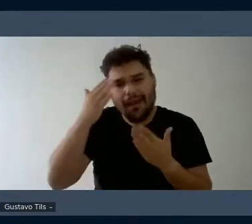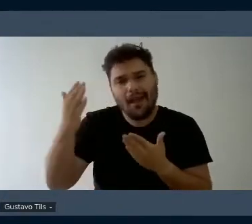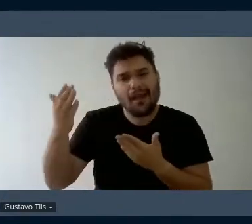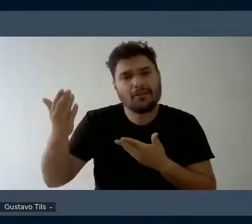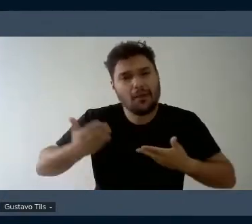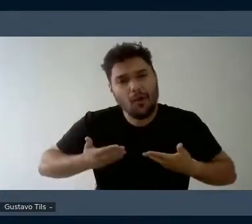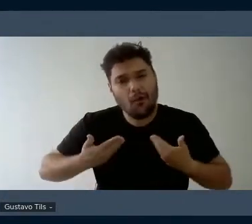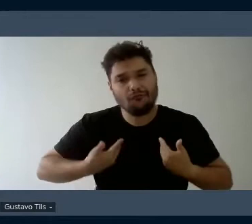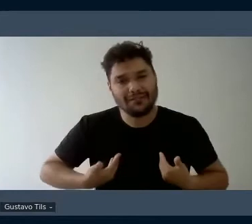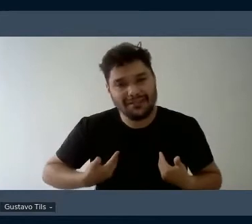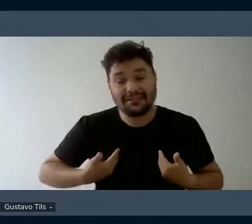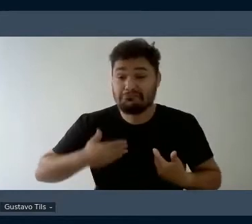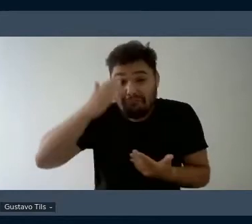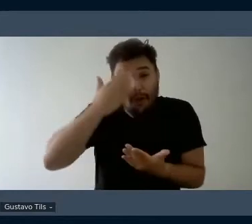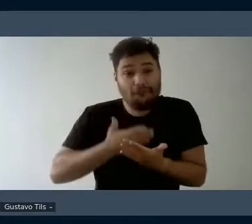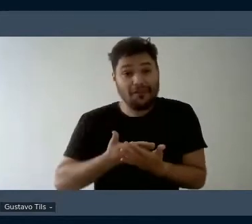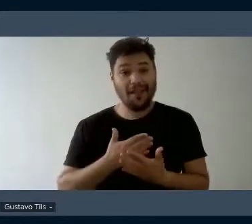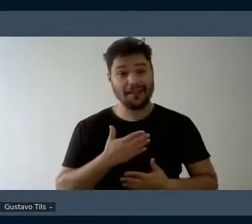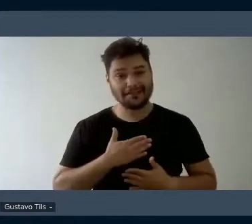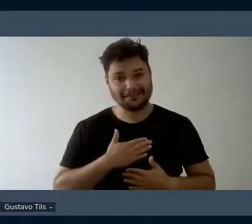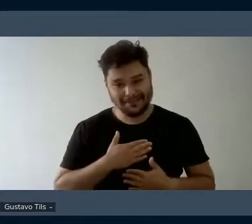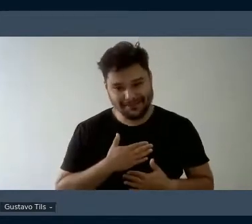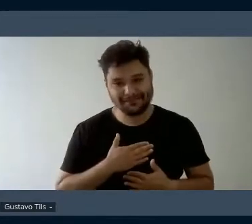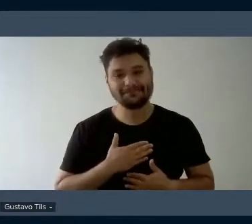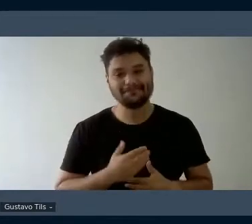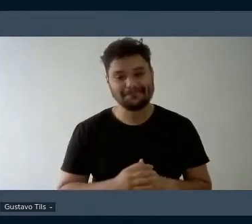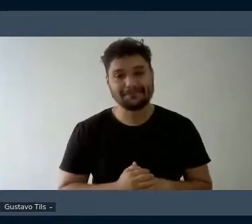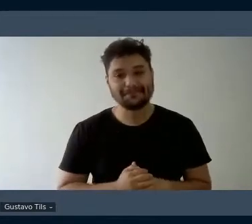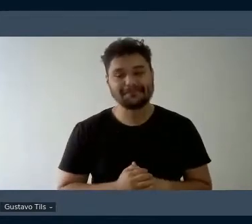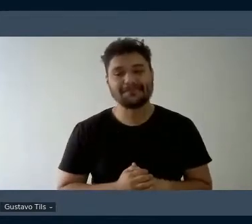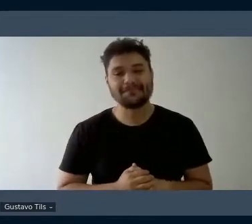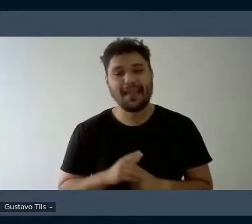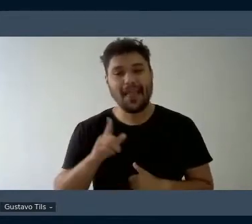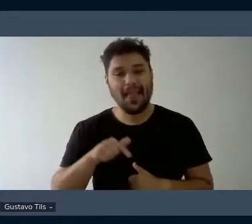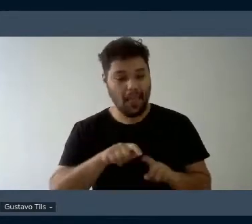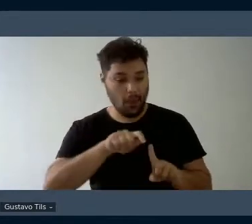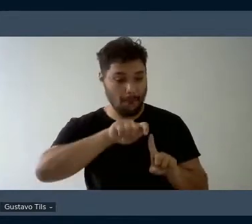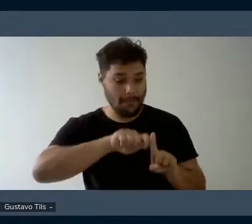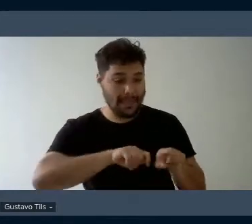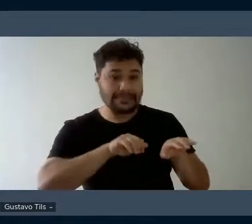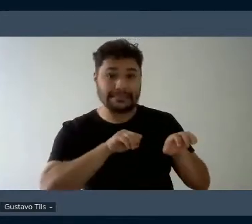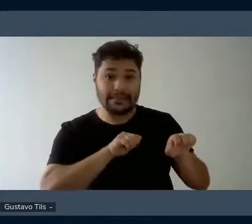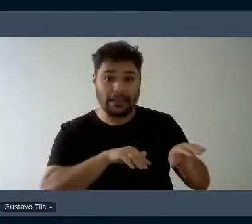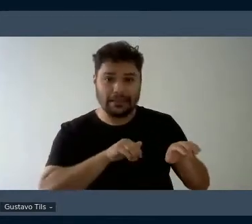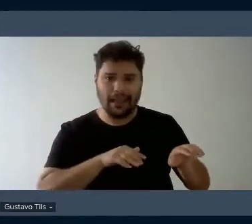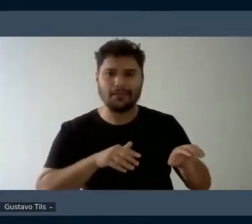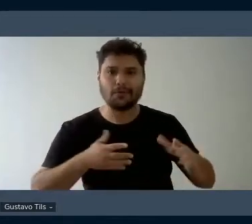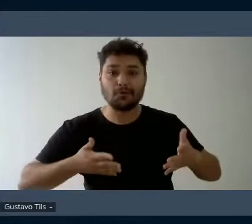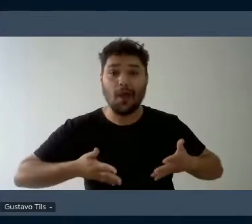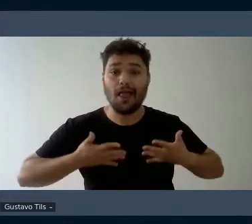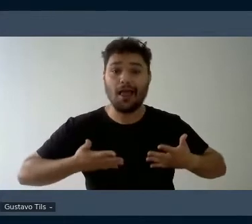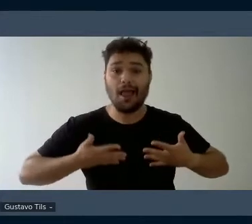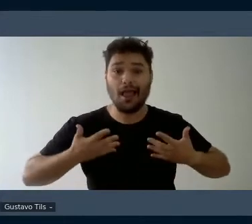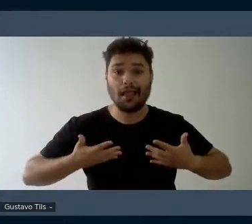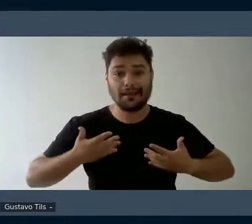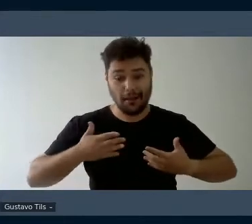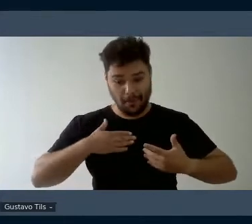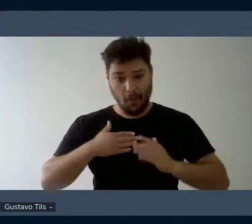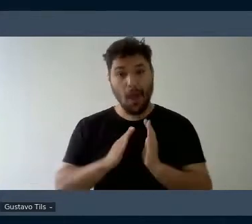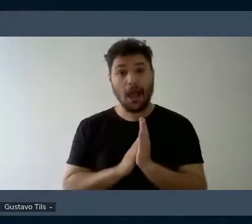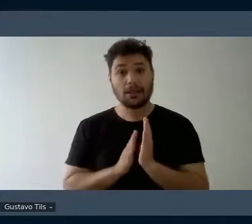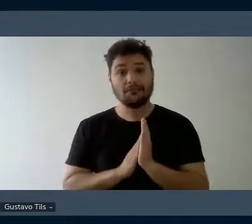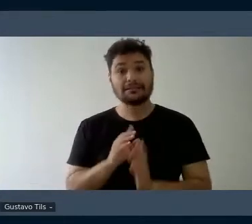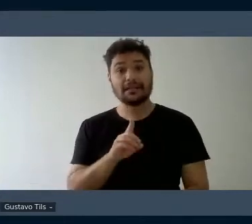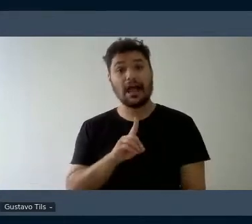pela confiança. assim, é um setembro muito alegre, é o setembro onde eu comemorei meu aniversário no dia